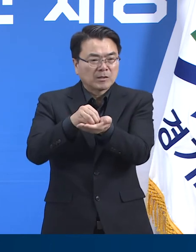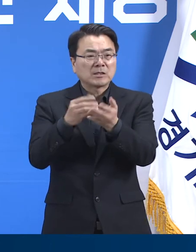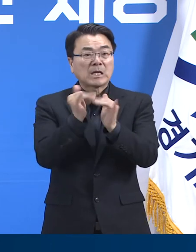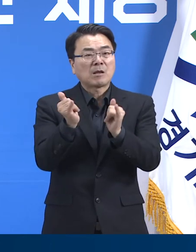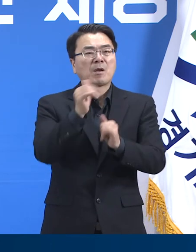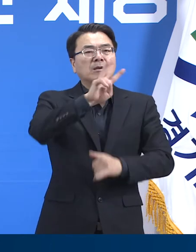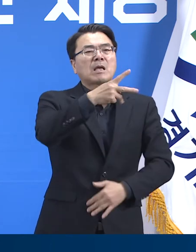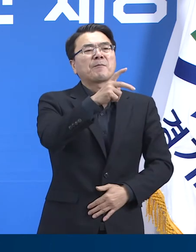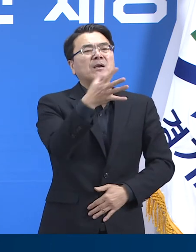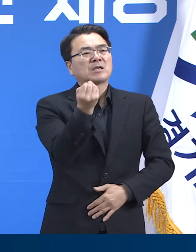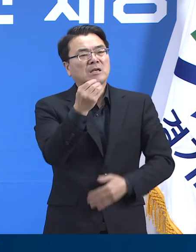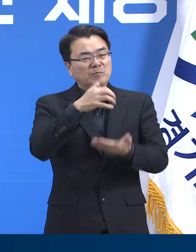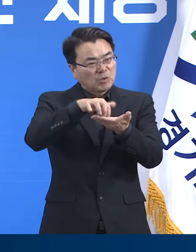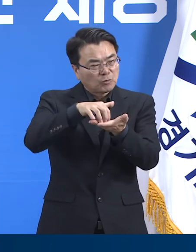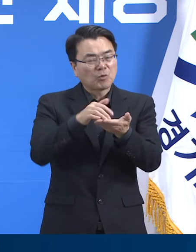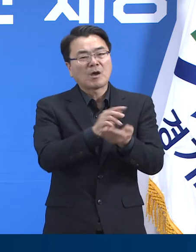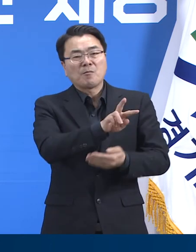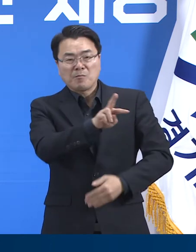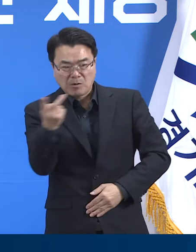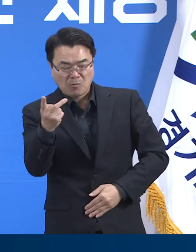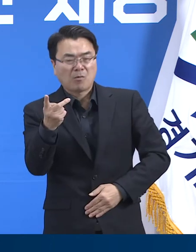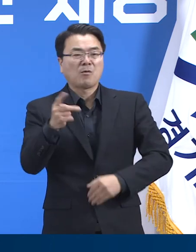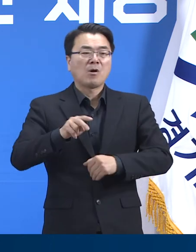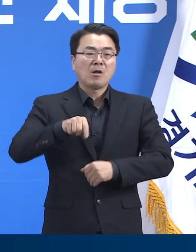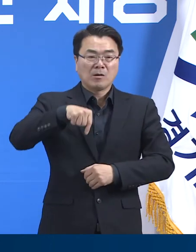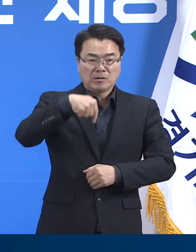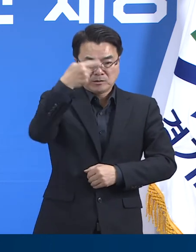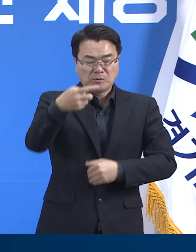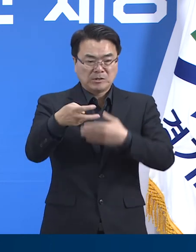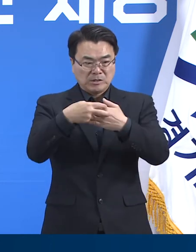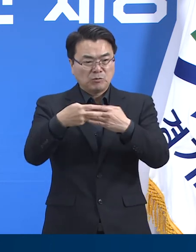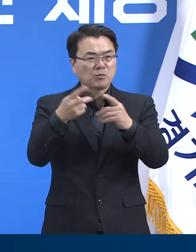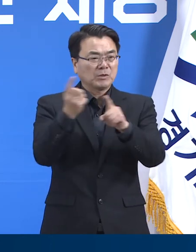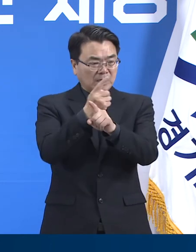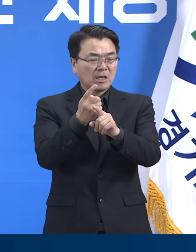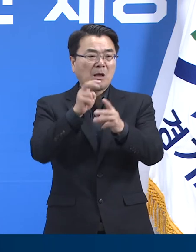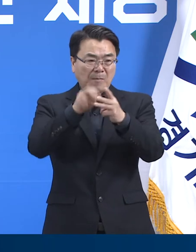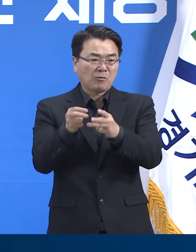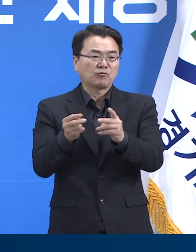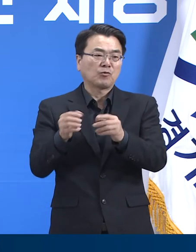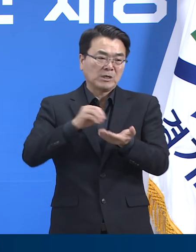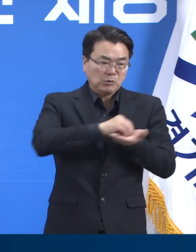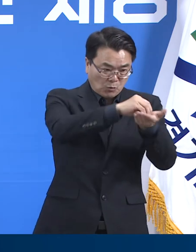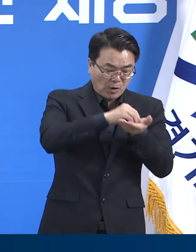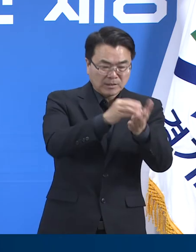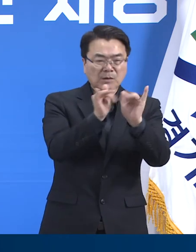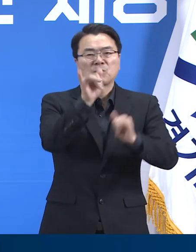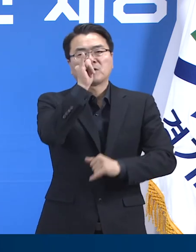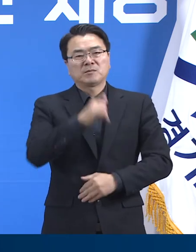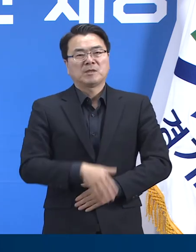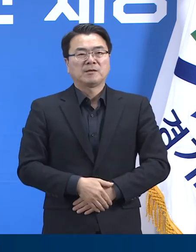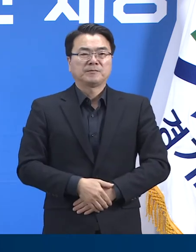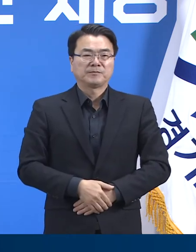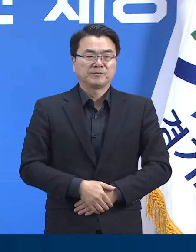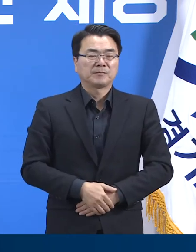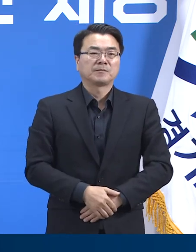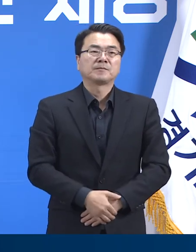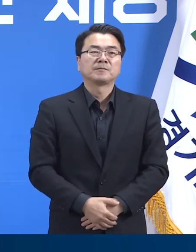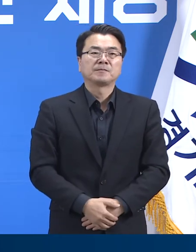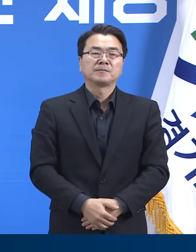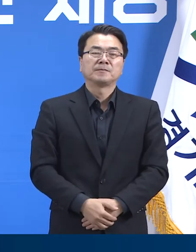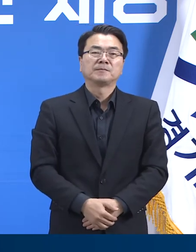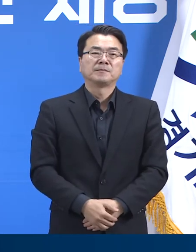74명은 생활치료센터로 이송되었습니다. 8,770명은 격리 해제되었습니다.